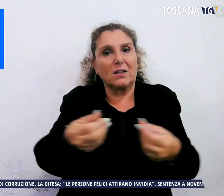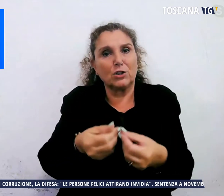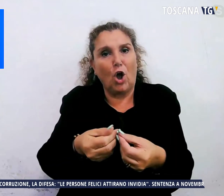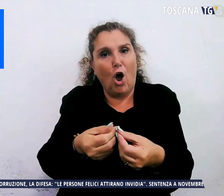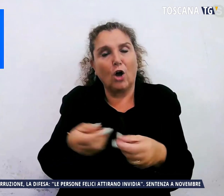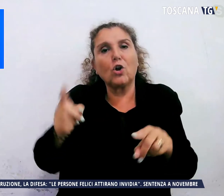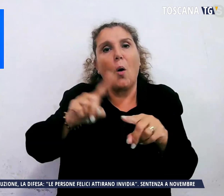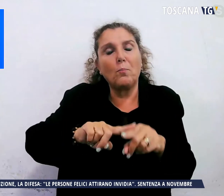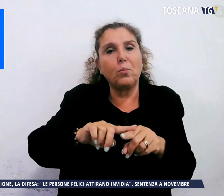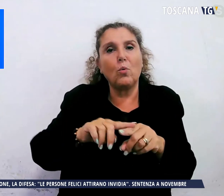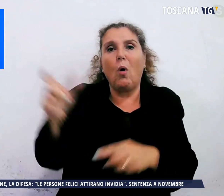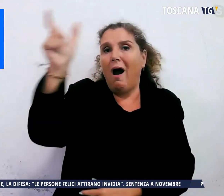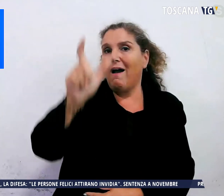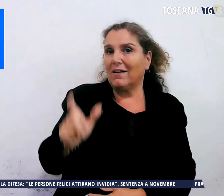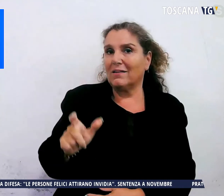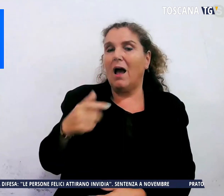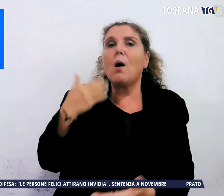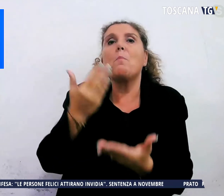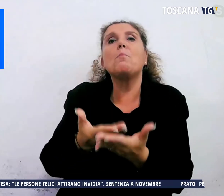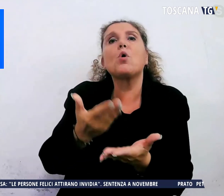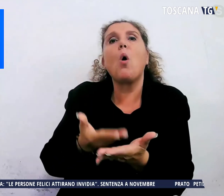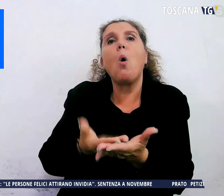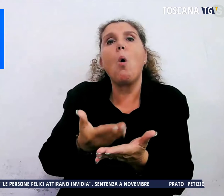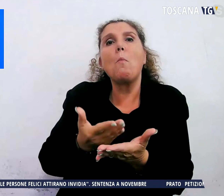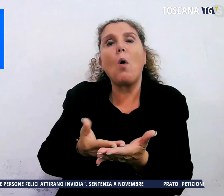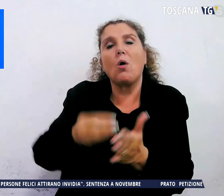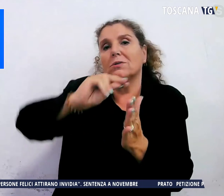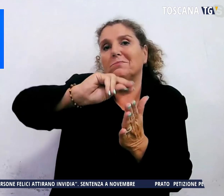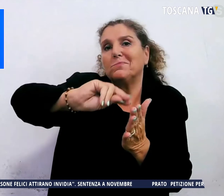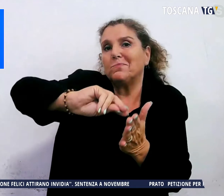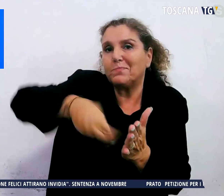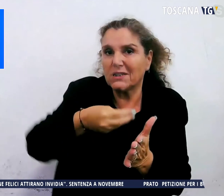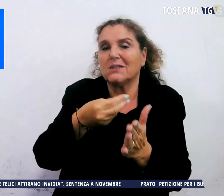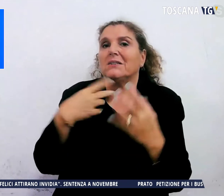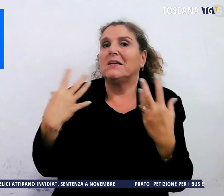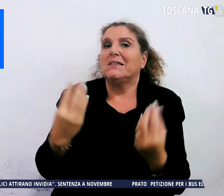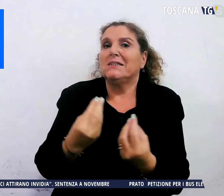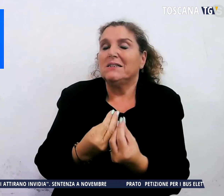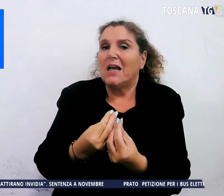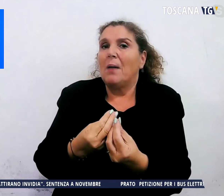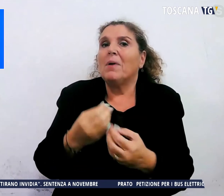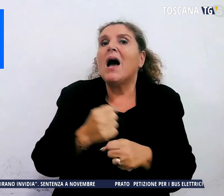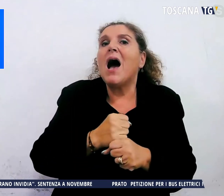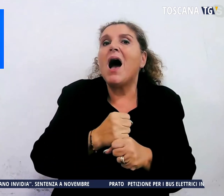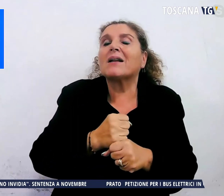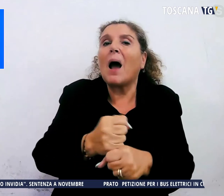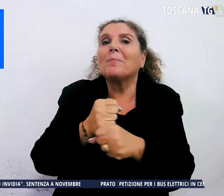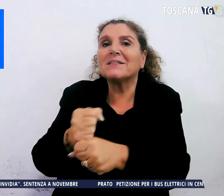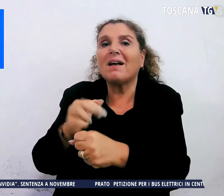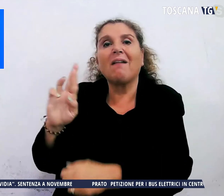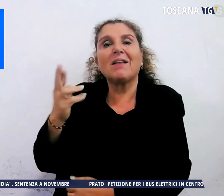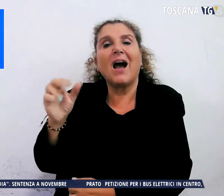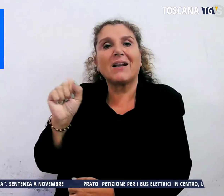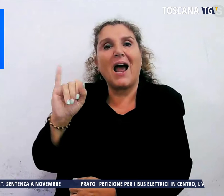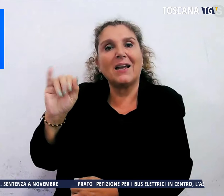paese la proposta di scrivere insieme ai rappresentanti dei riders una